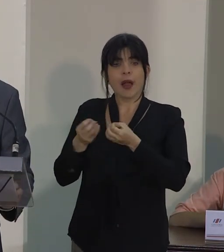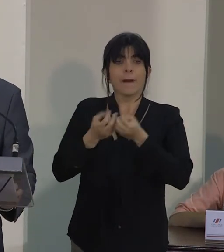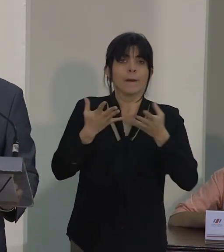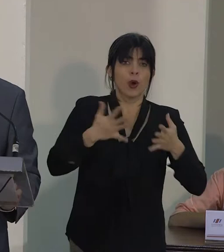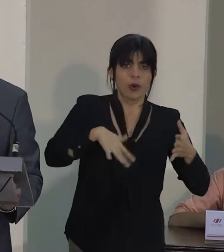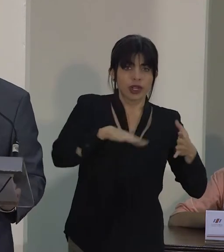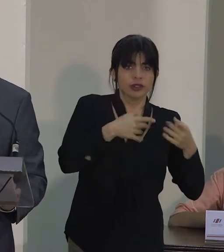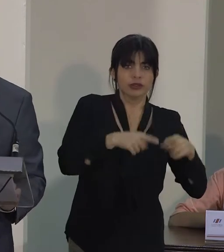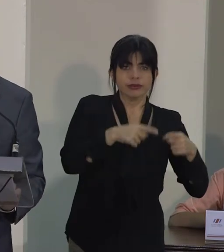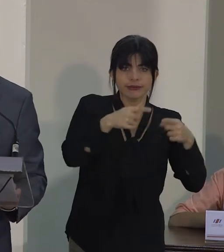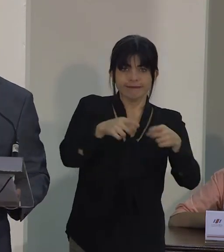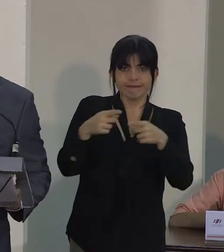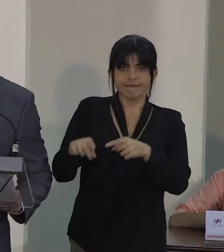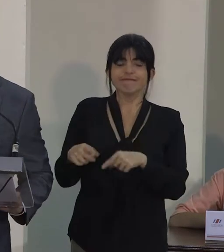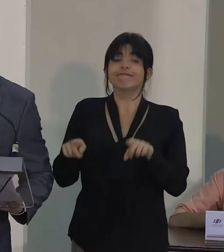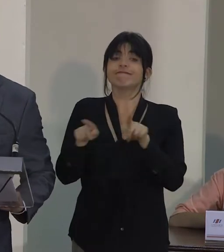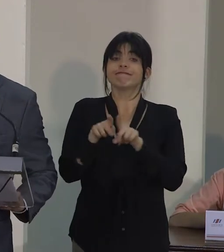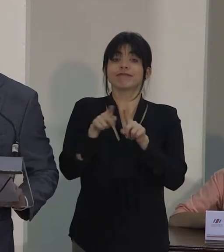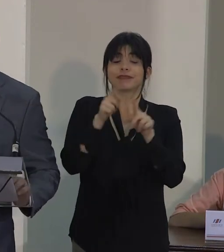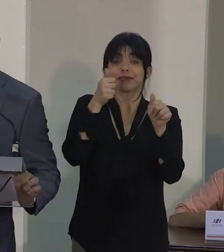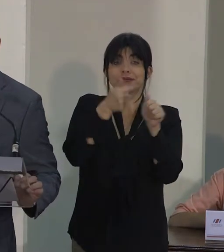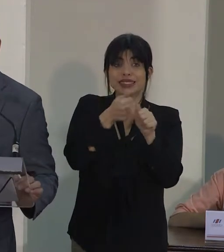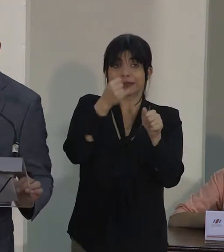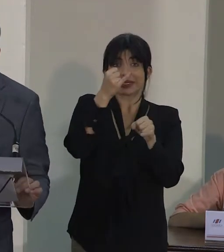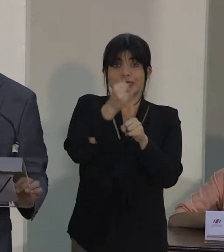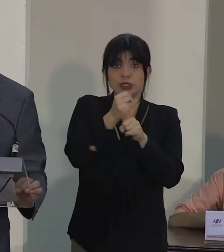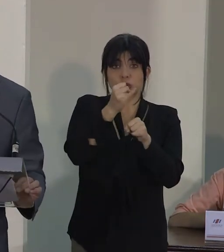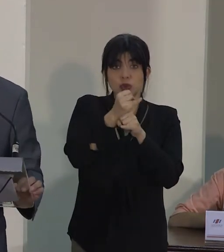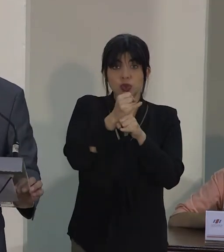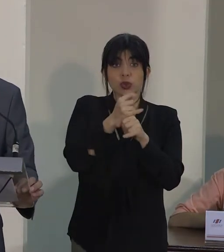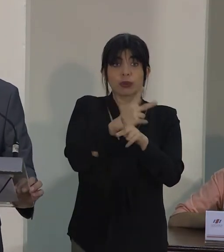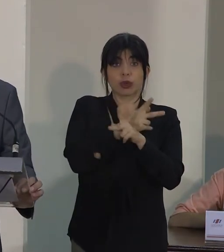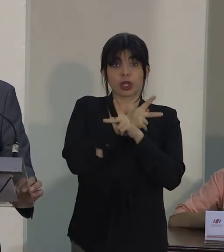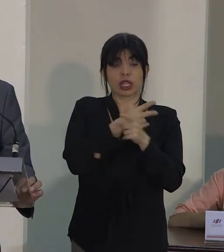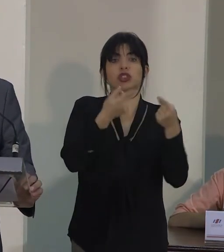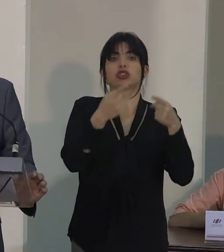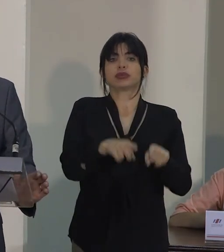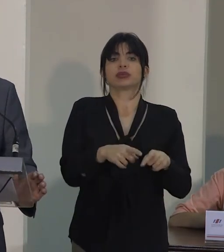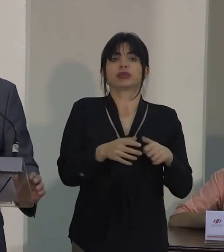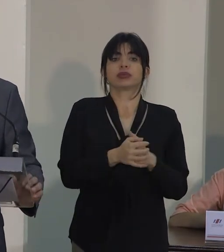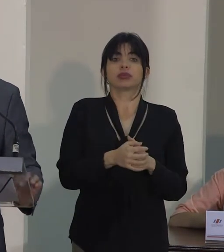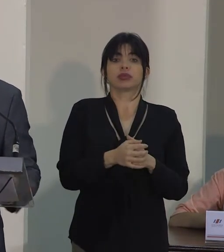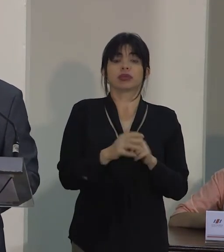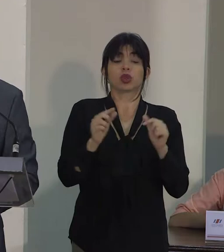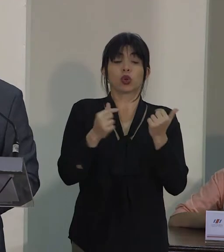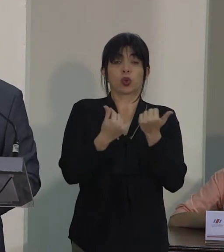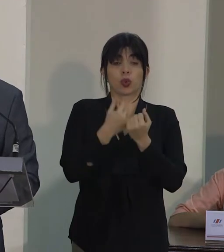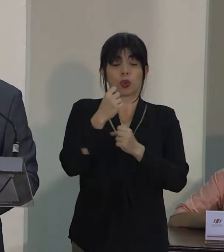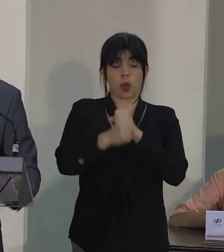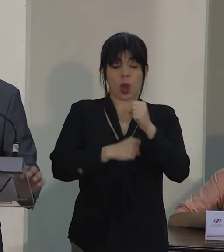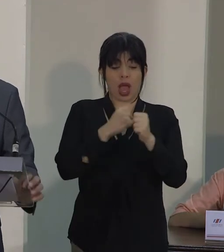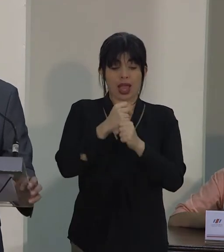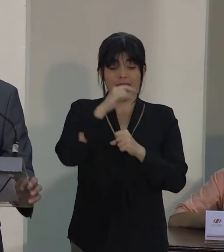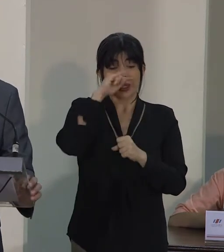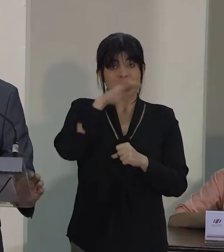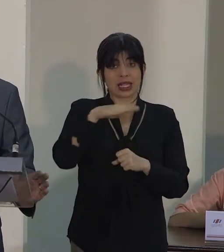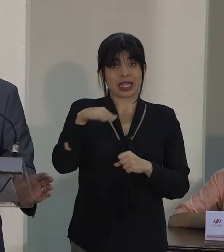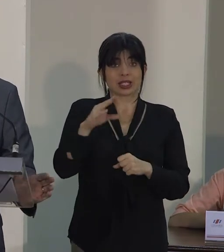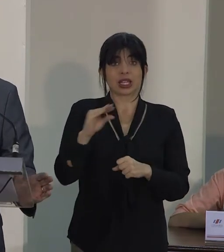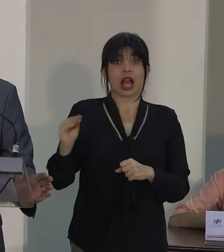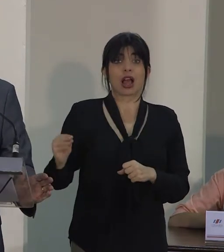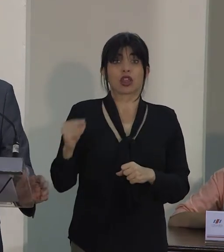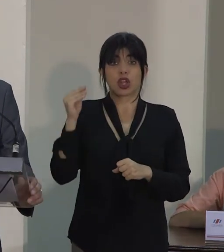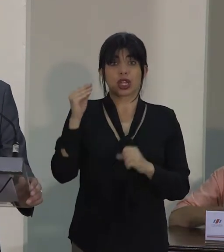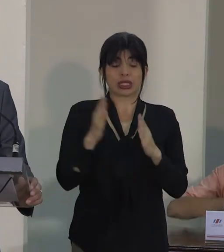públicos e incluso hasta en las mismas instituciones de protección. El grupo de edad que abarca la niñez y la adolescencia